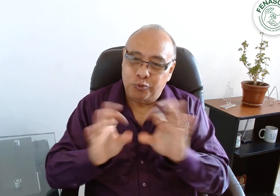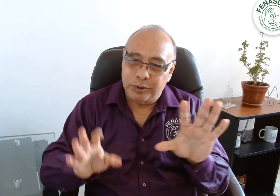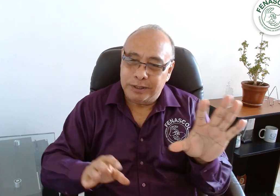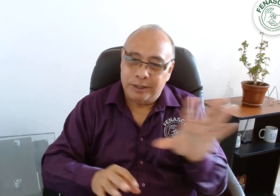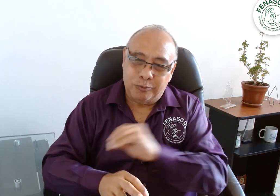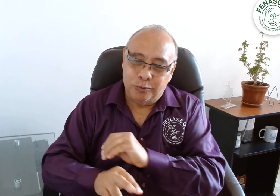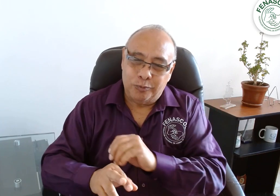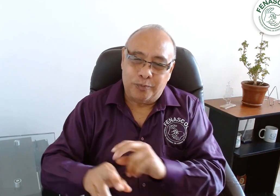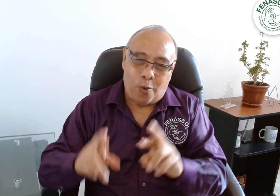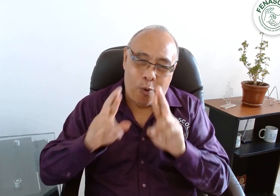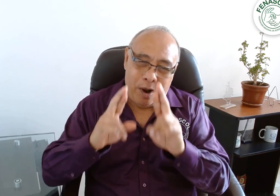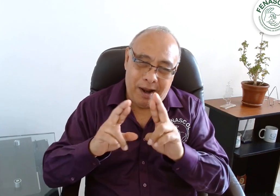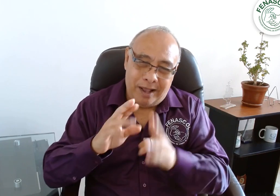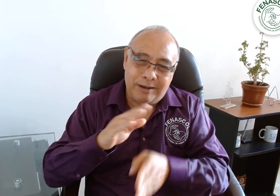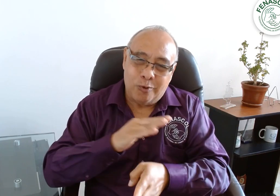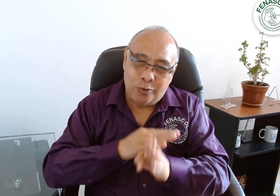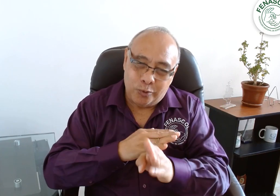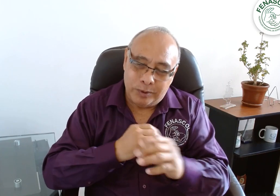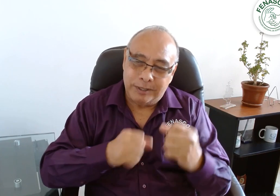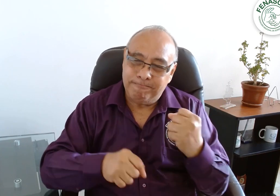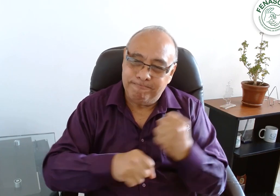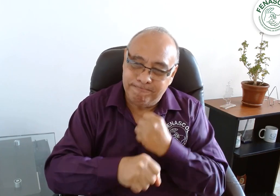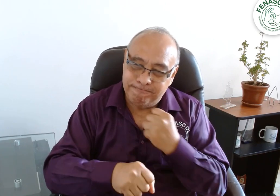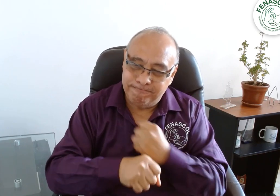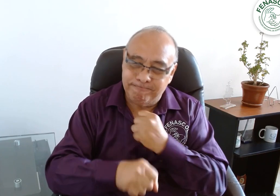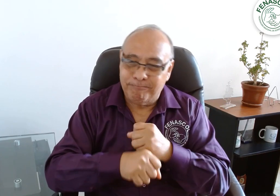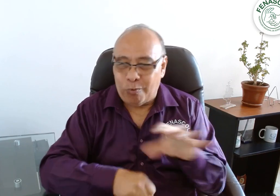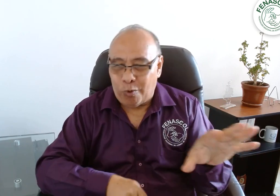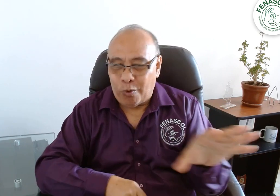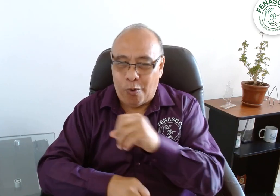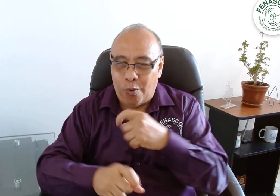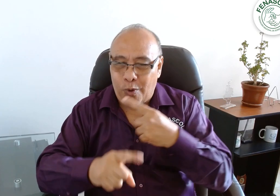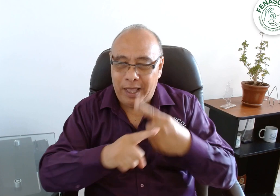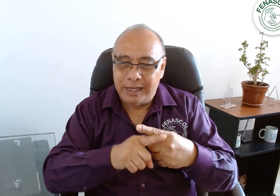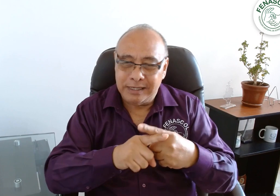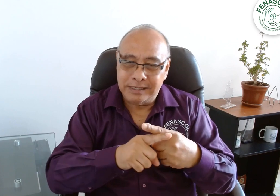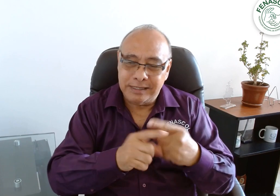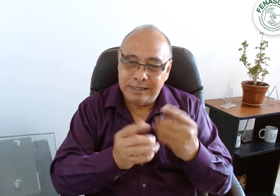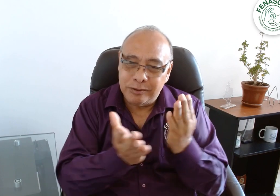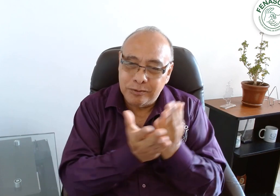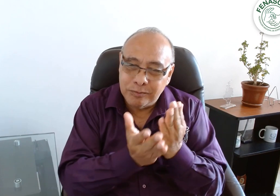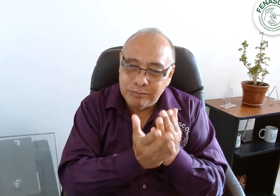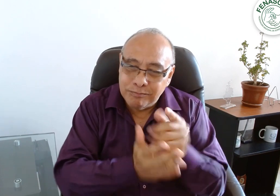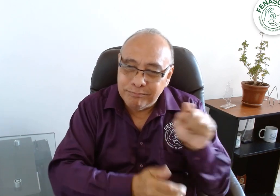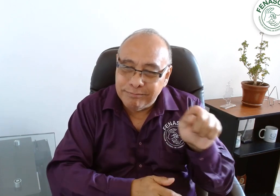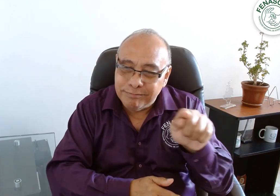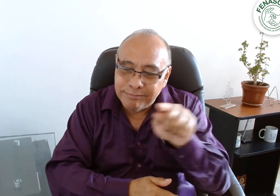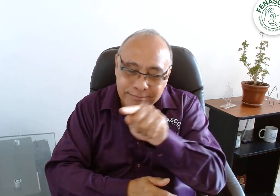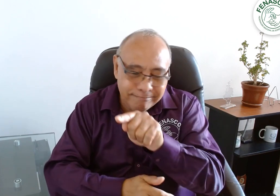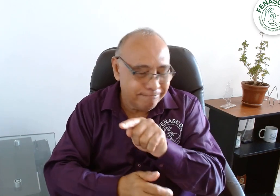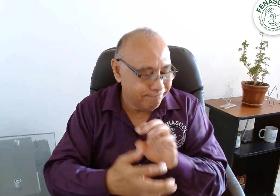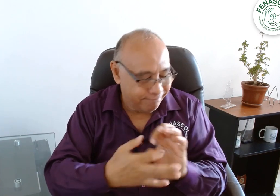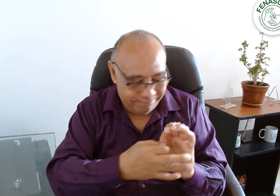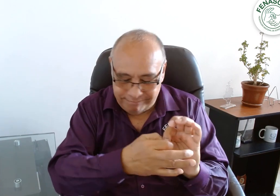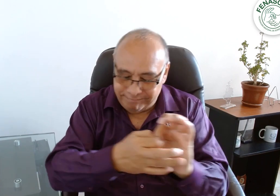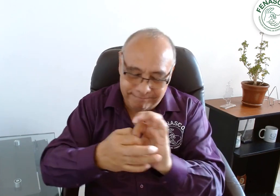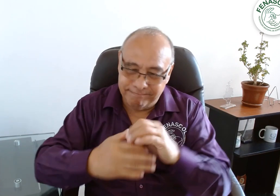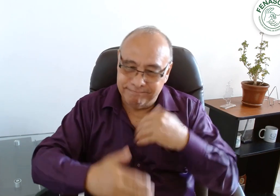y ojalá todos los graduados de esta institución continúen unidos por el progreso de la comunidad sorda.